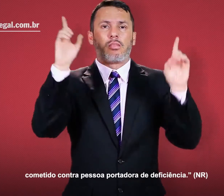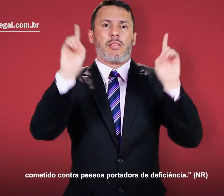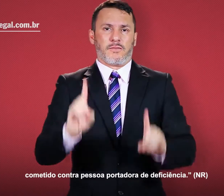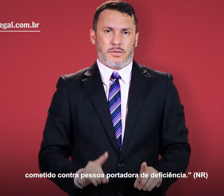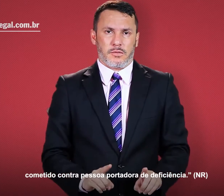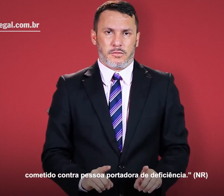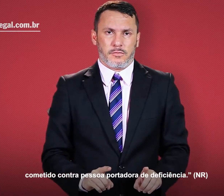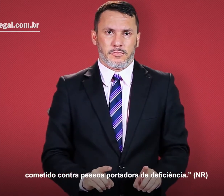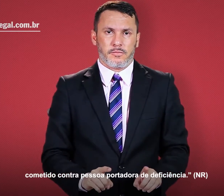de deficiência.